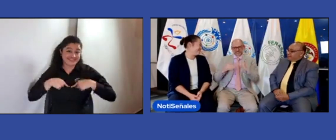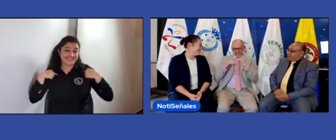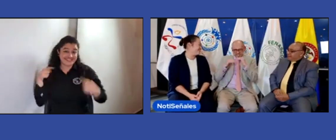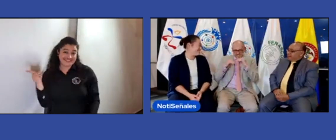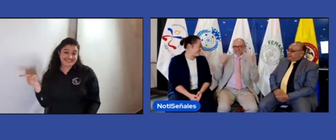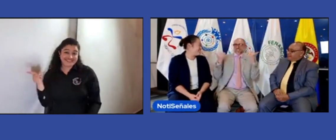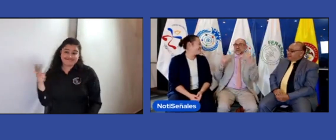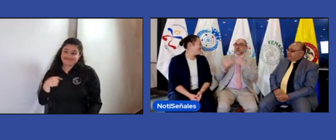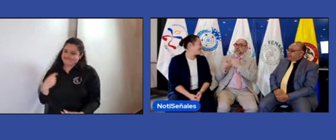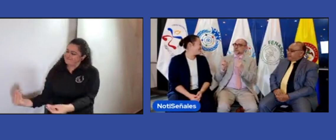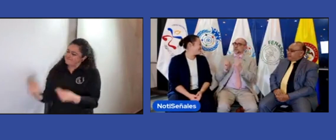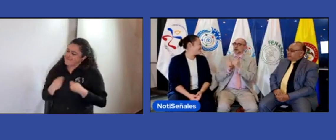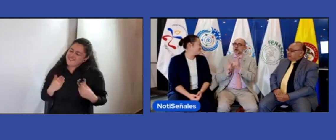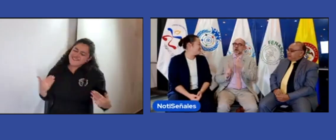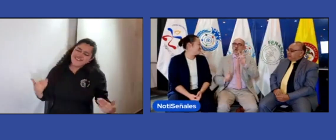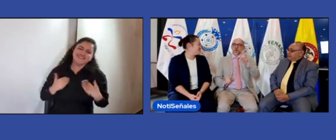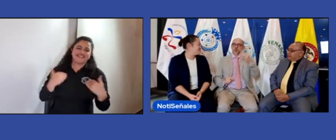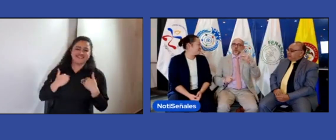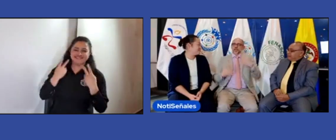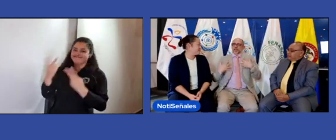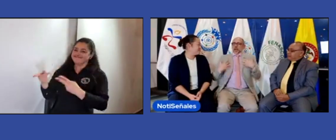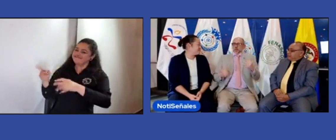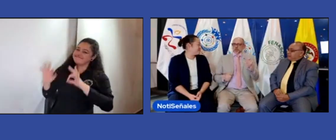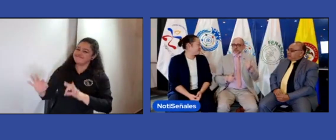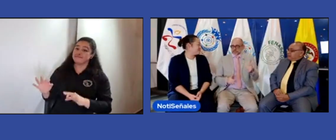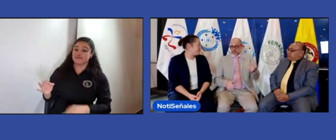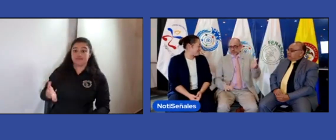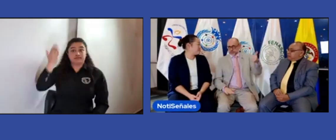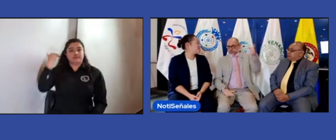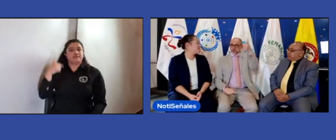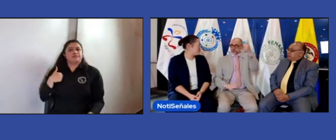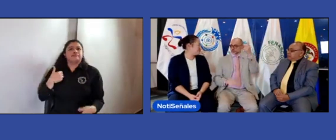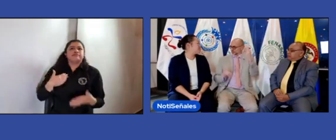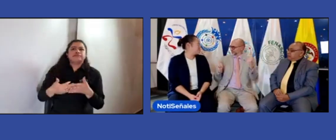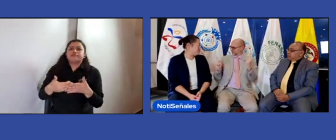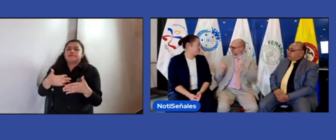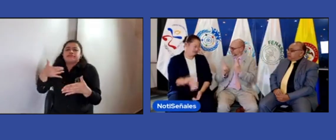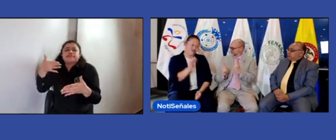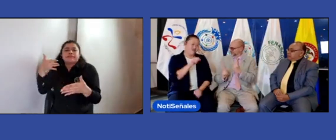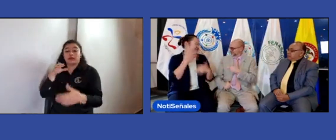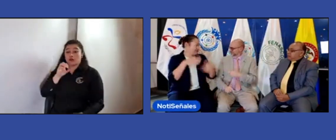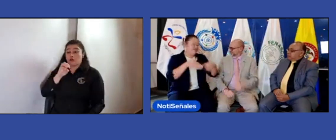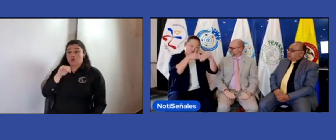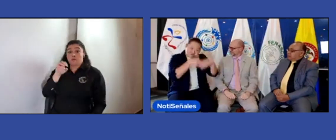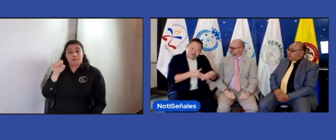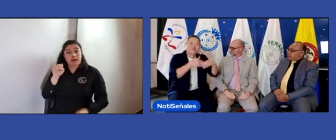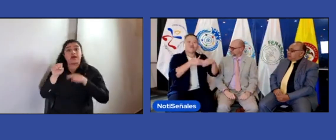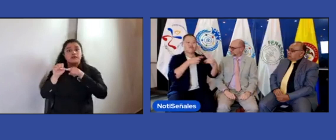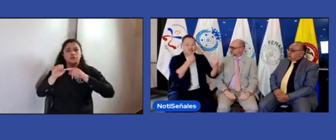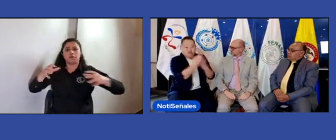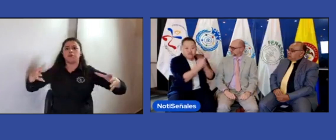estado allí impulsando esto con tu gran trabajo, ¿no? La Organización Mundial de la Salud, pues, abrió esas puertas.